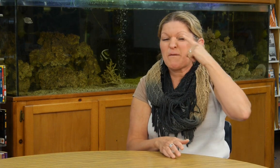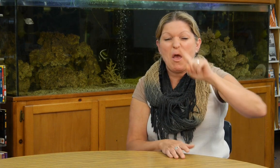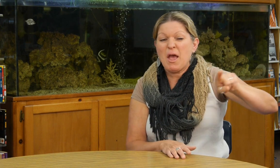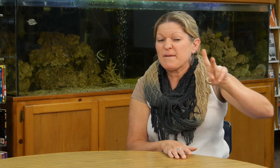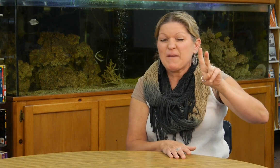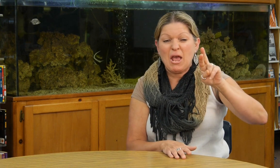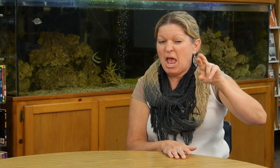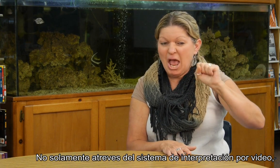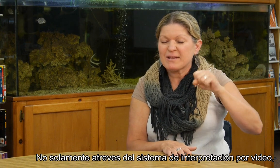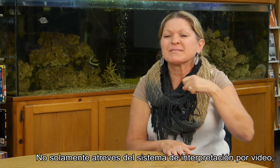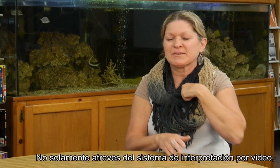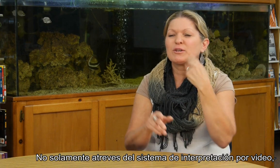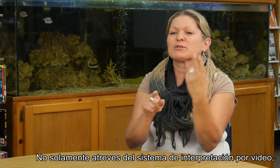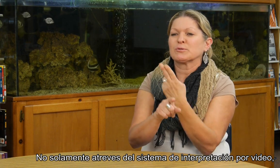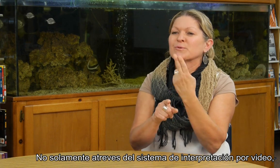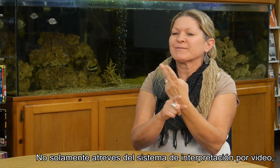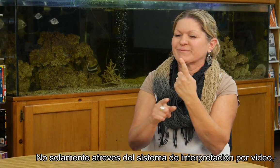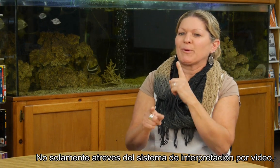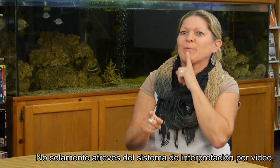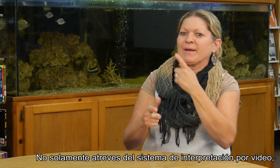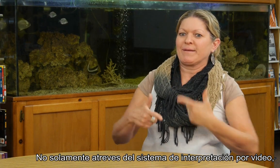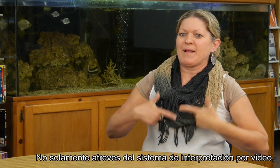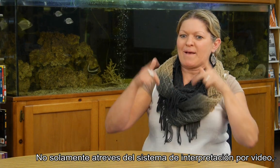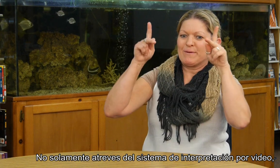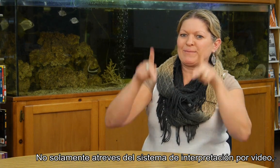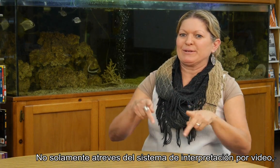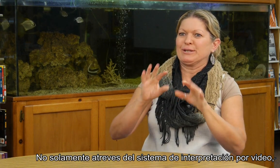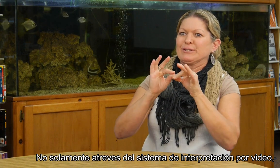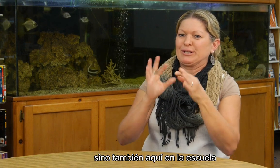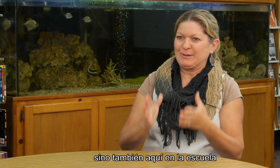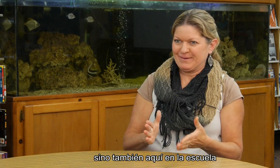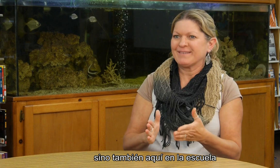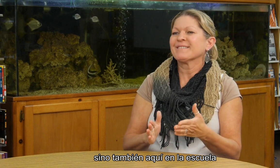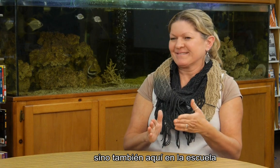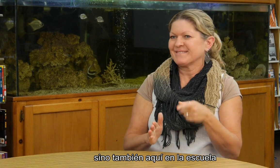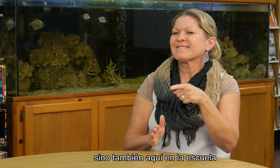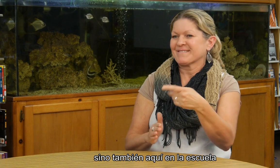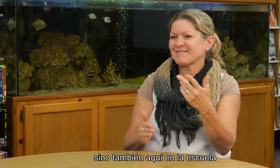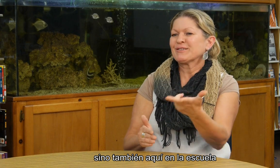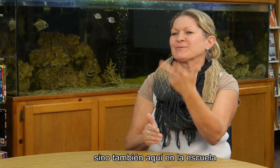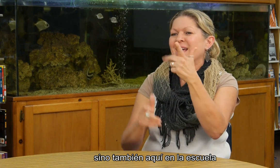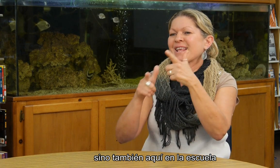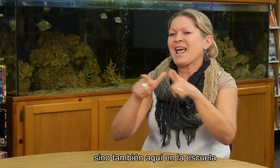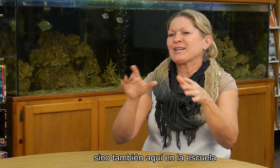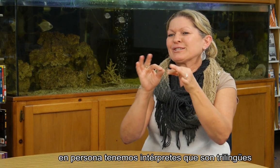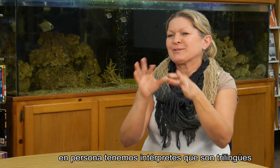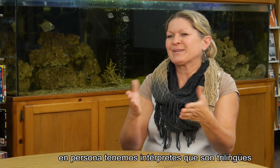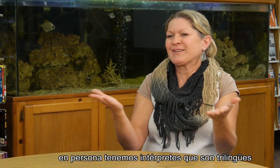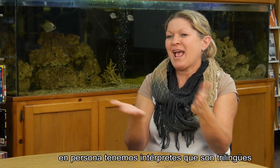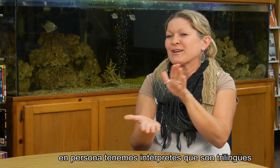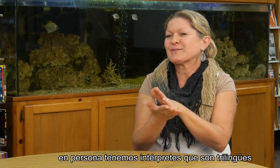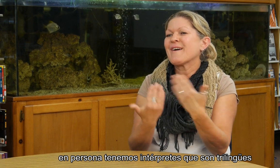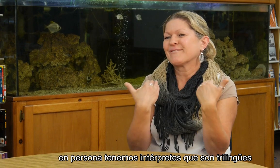No solamente a través del sistema de interpretación por vídeo, sino también aquí en la escuela en persona. Tenemos